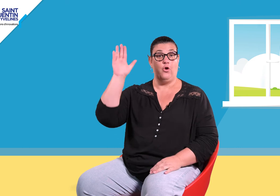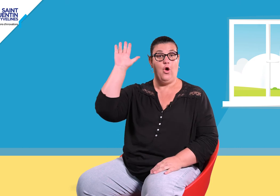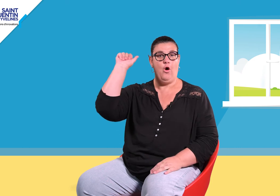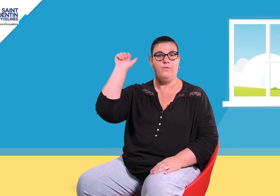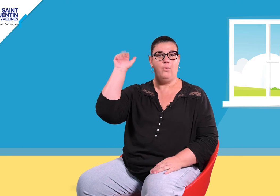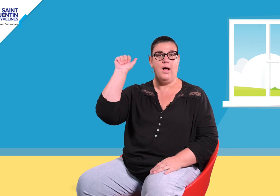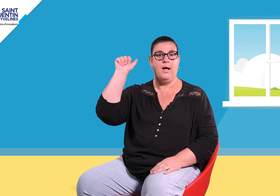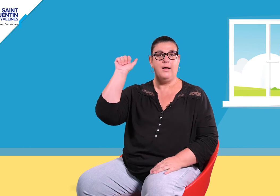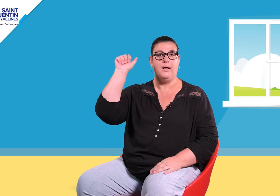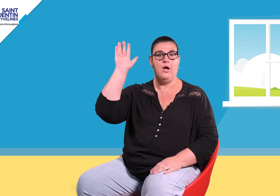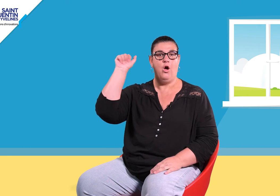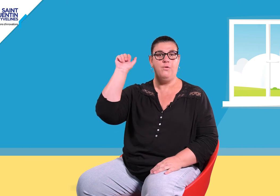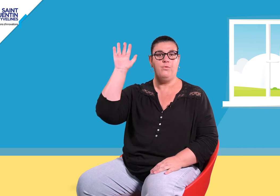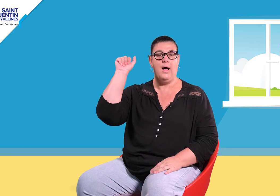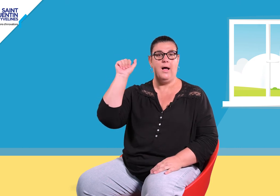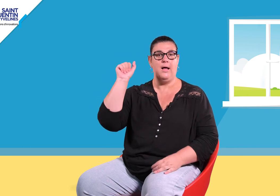Au revoir, au revoir